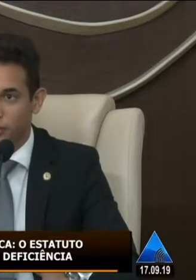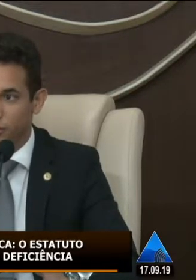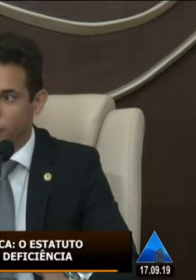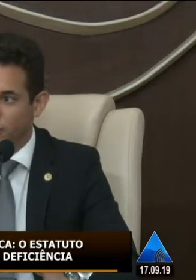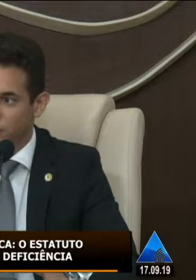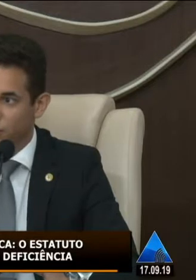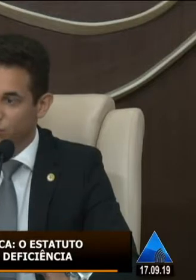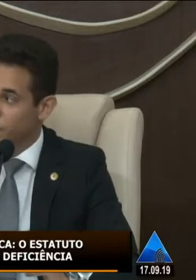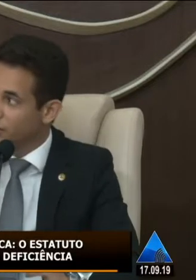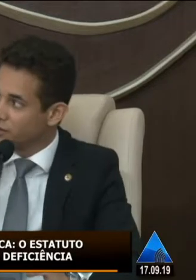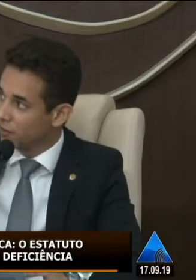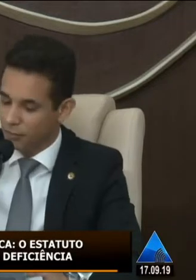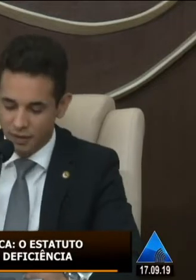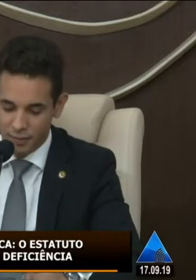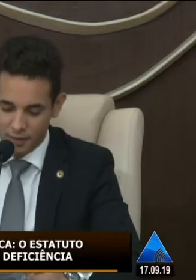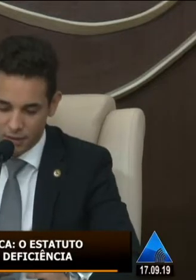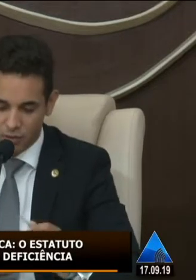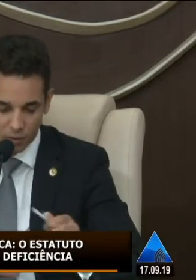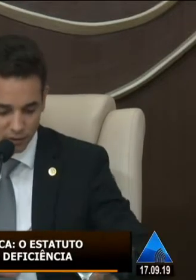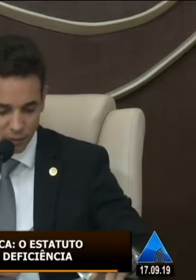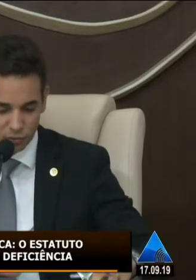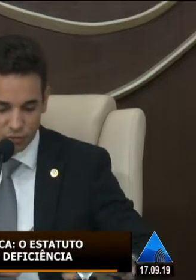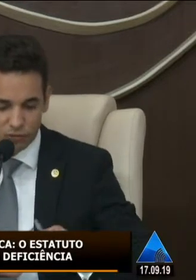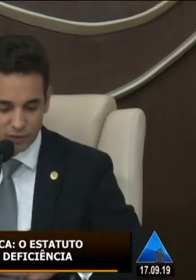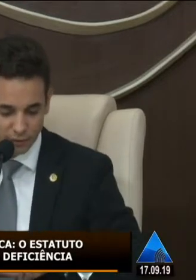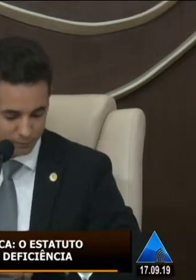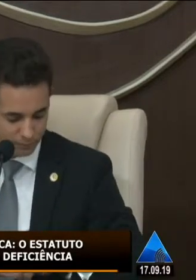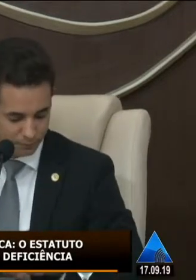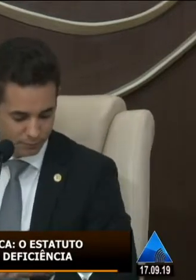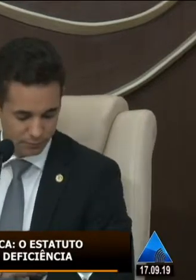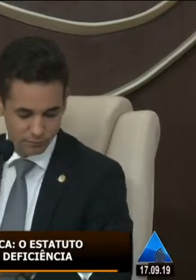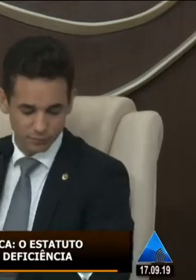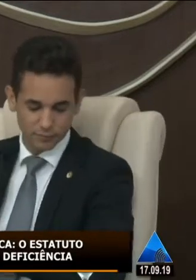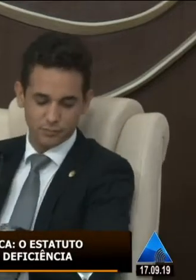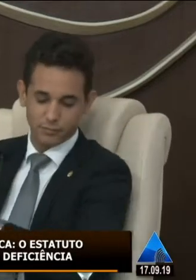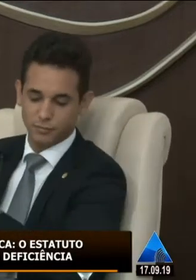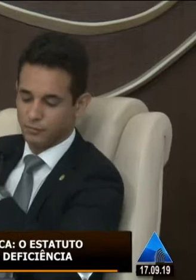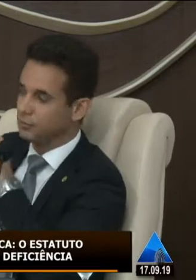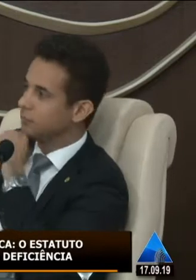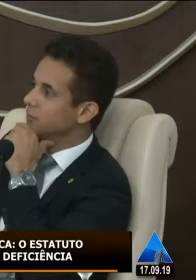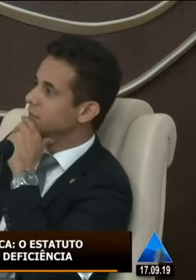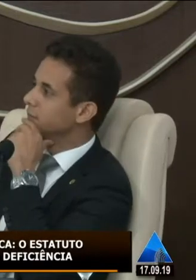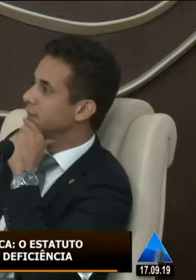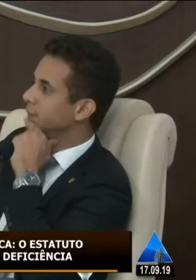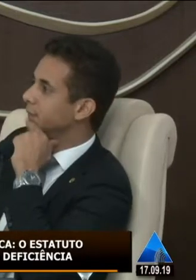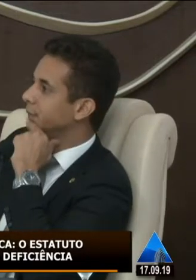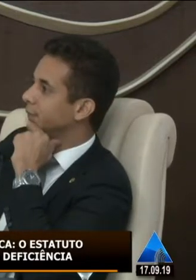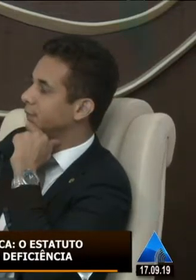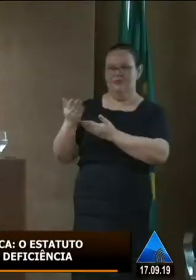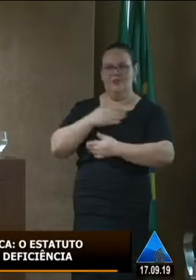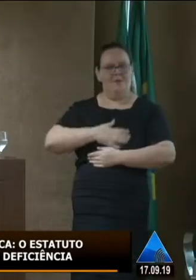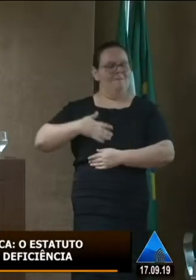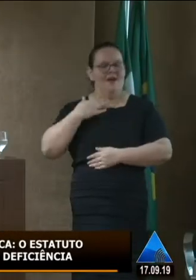é um mau prazer, inclusive, pertencer também colega da professora Luciana. Boa tarde a todos. É um prazer